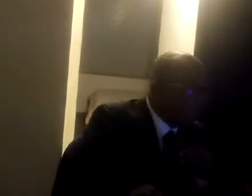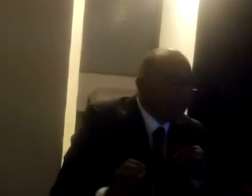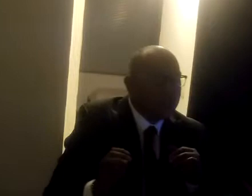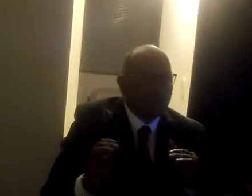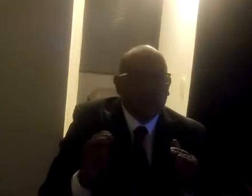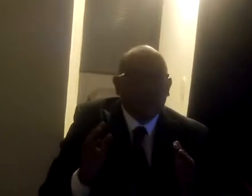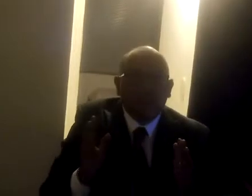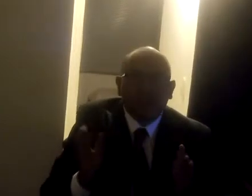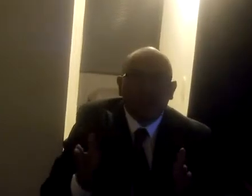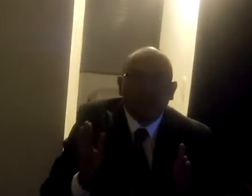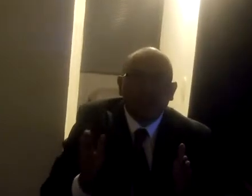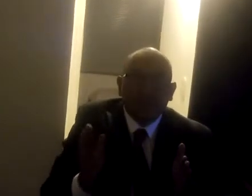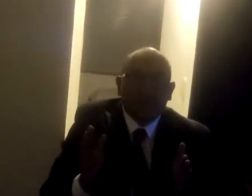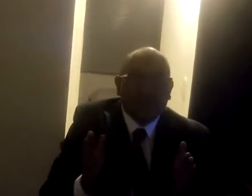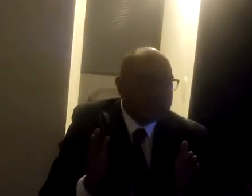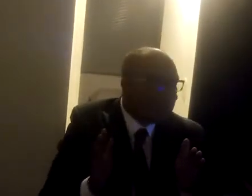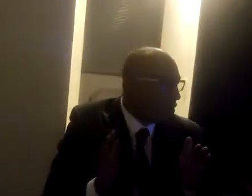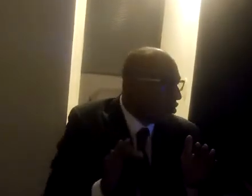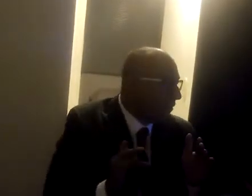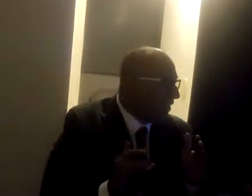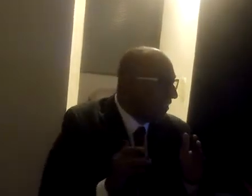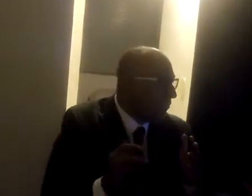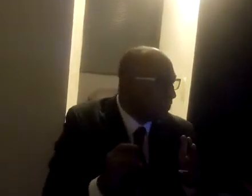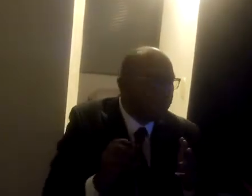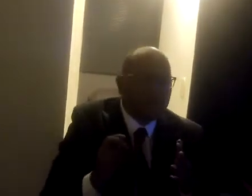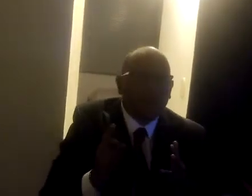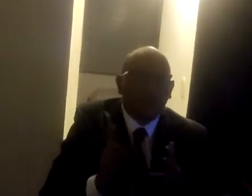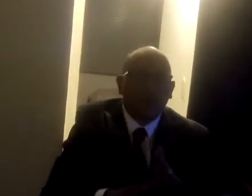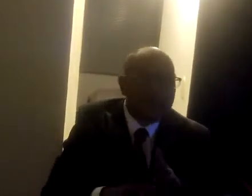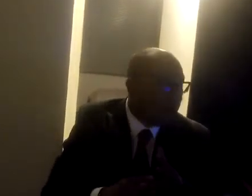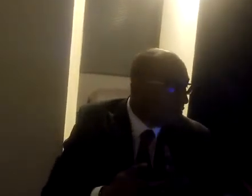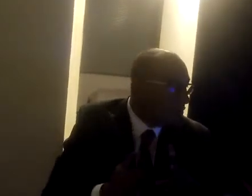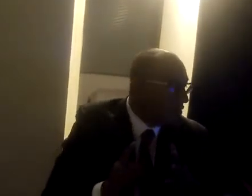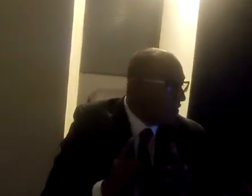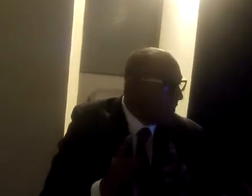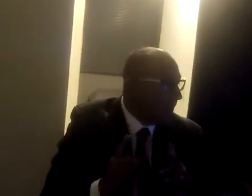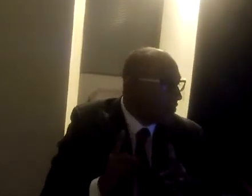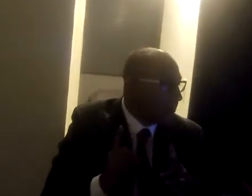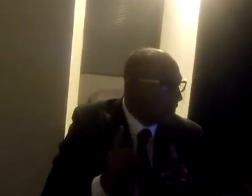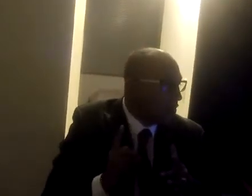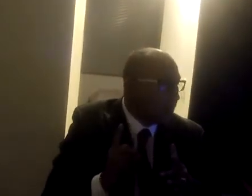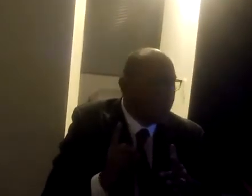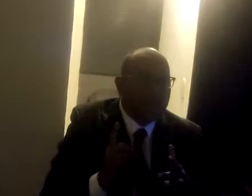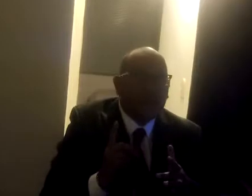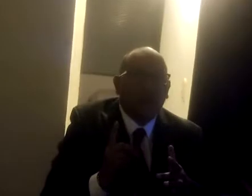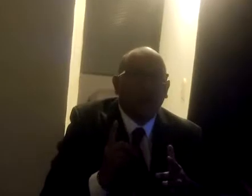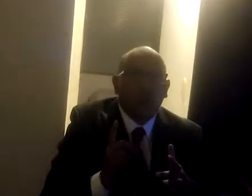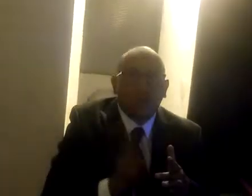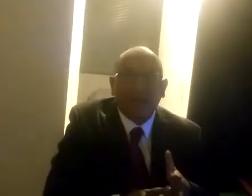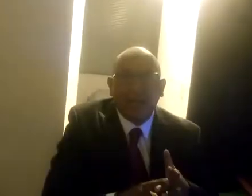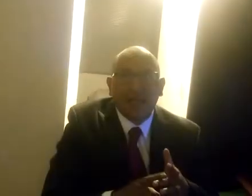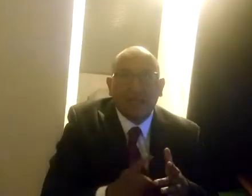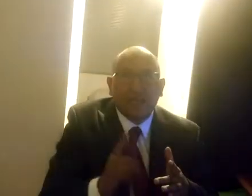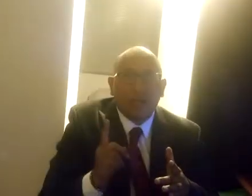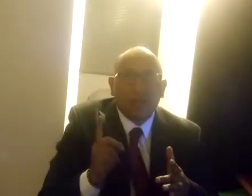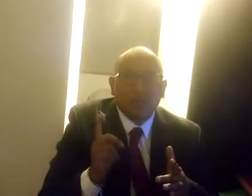Dentro de las instituciones más importantes de la Unión Europea tenemos el Parlamento Europeo, el Consejo de la Unión Europea, la Comisión